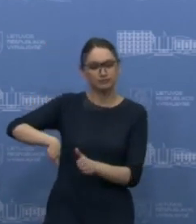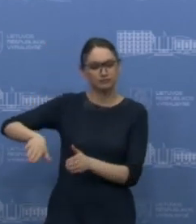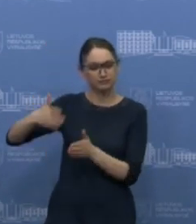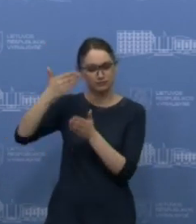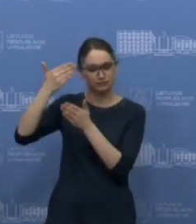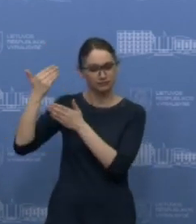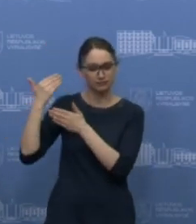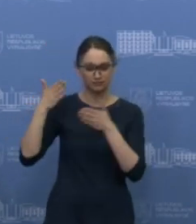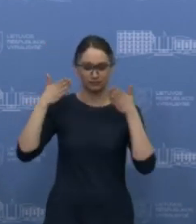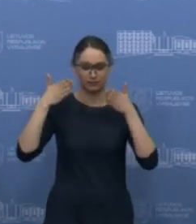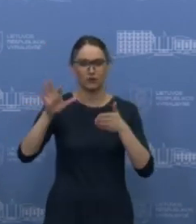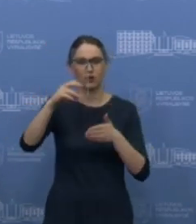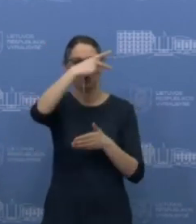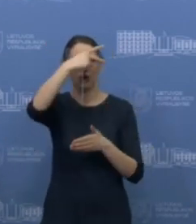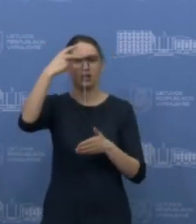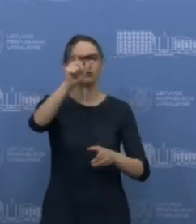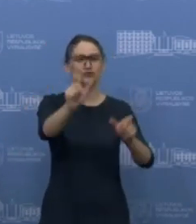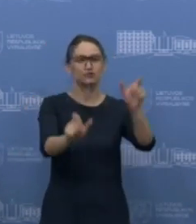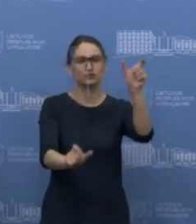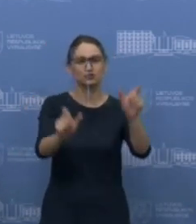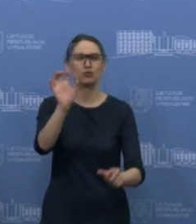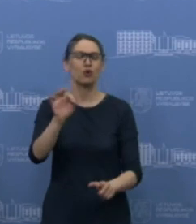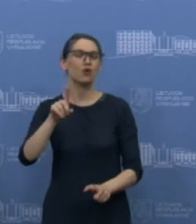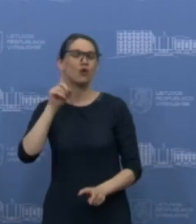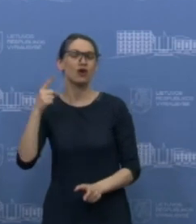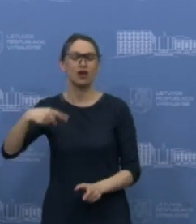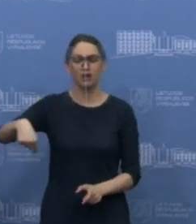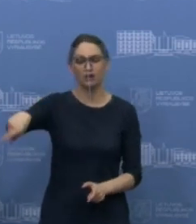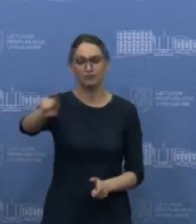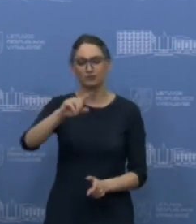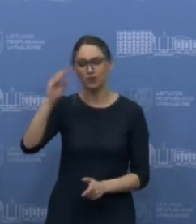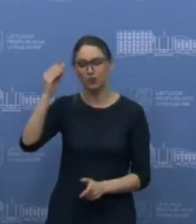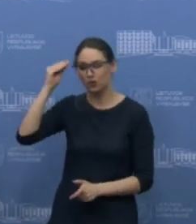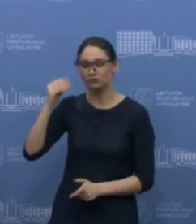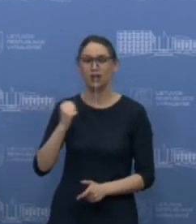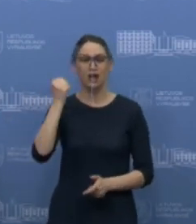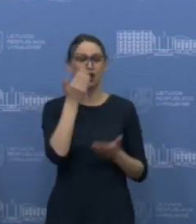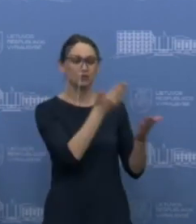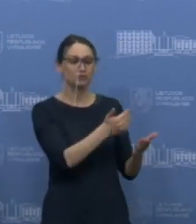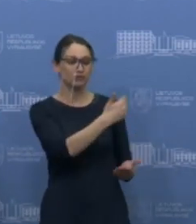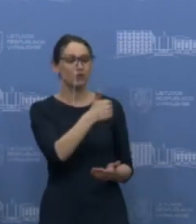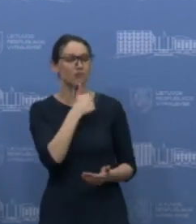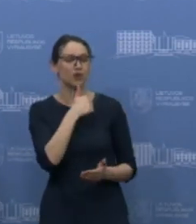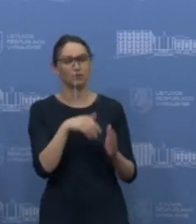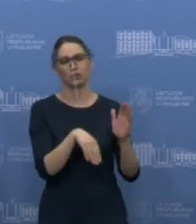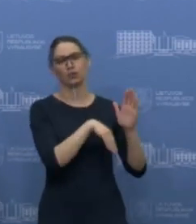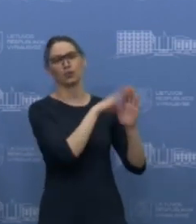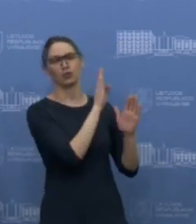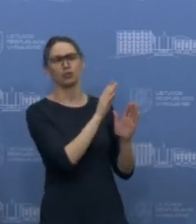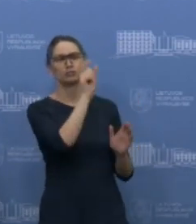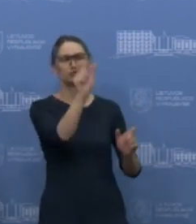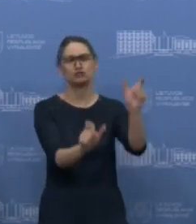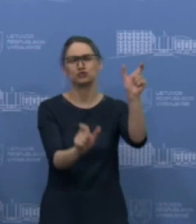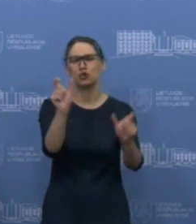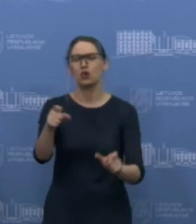galvoti apie Lietuvą, galvoti apie jo žmonės, ypač apie jaunus. Iš tikrųjų, ačiū, jūs rodot puikų pavyzdį. Tokių žmonių Lietuvoje